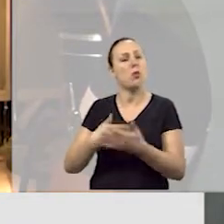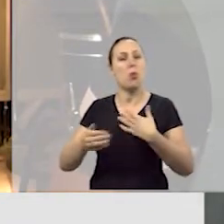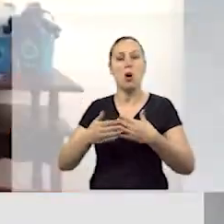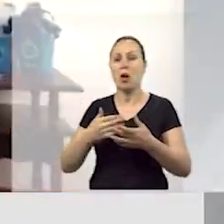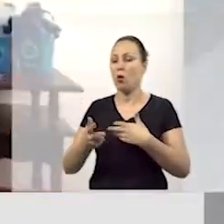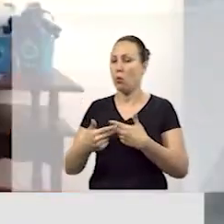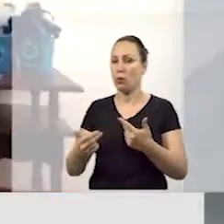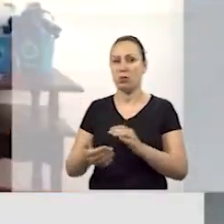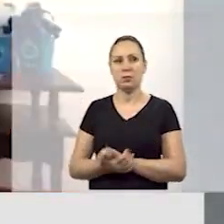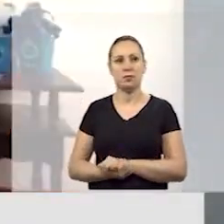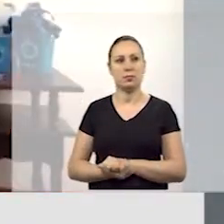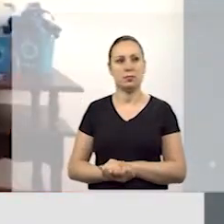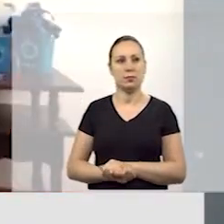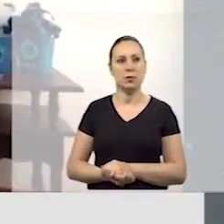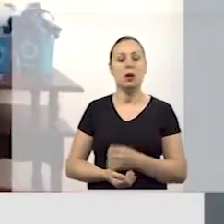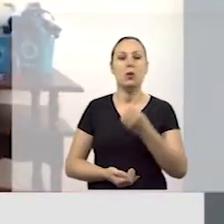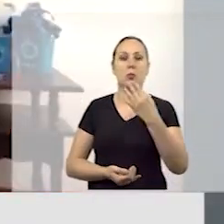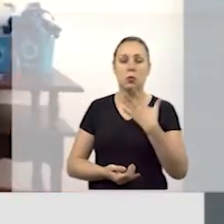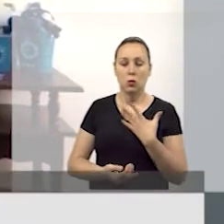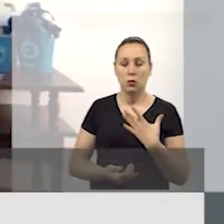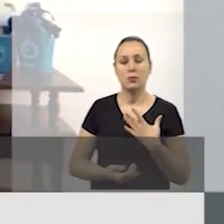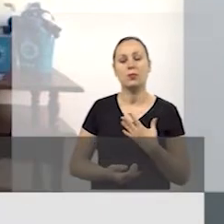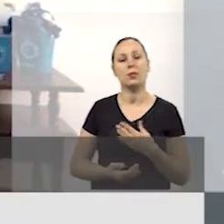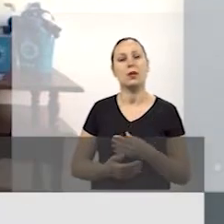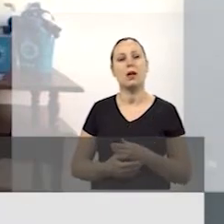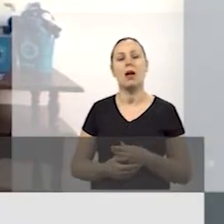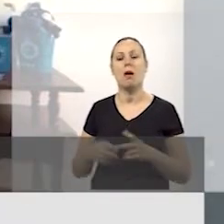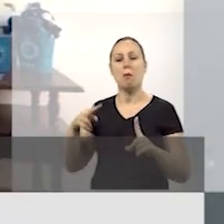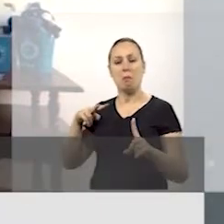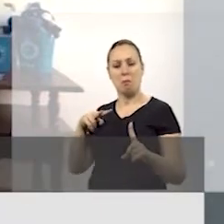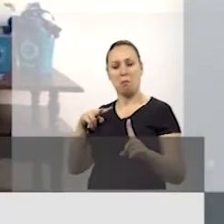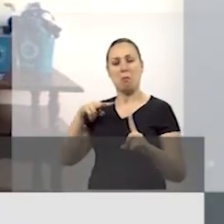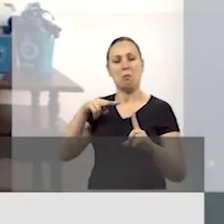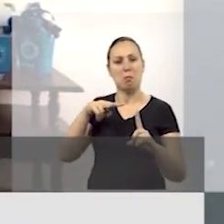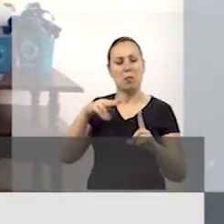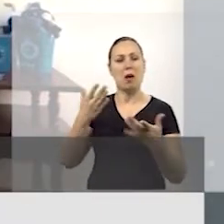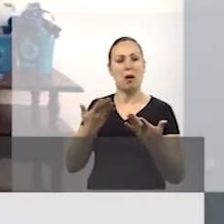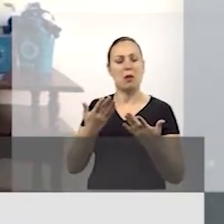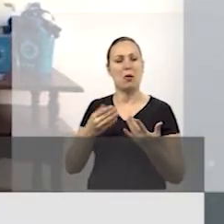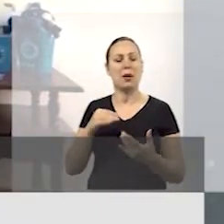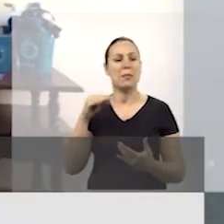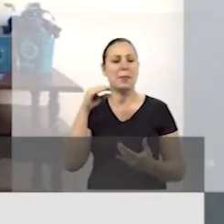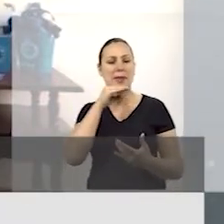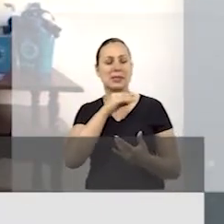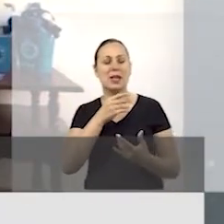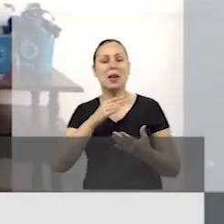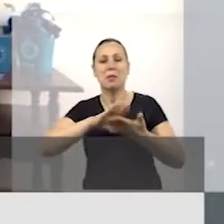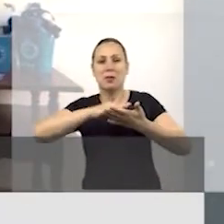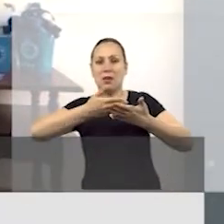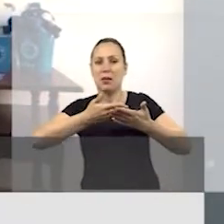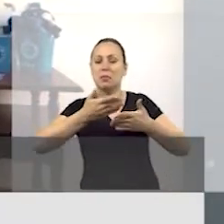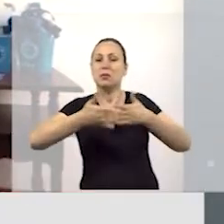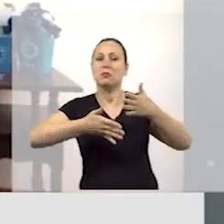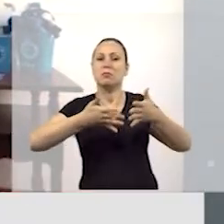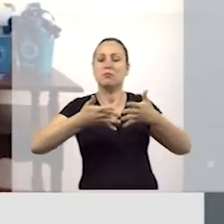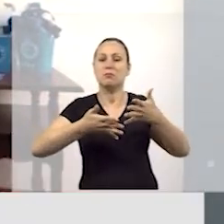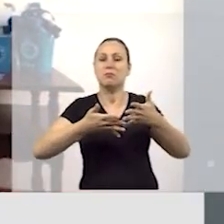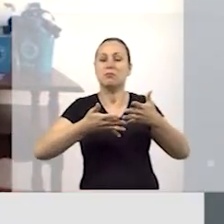É uma coisa muito bacana, trouxe visibilidade para a comunidade surda. A gente vê a presença do intérprete, mas